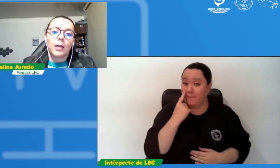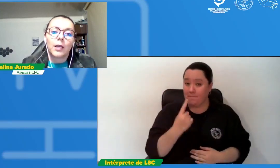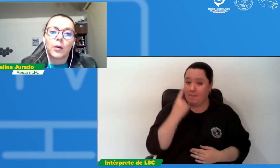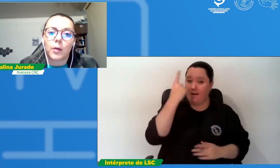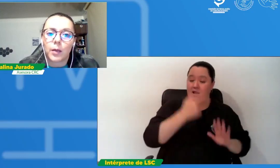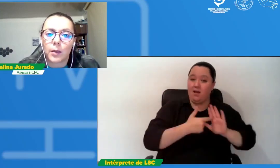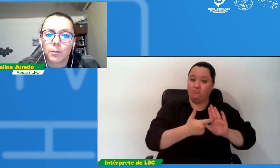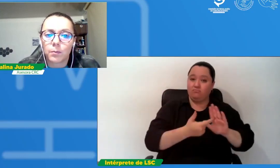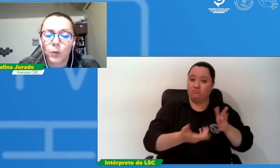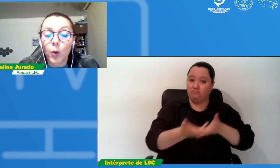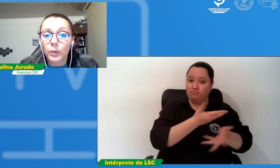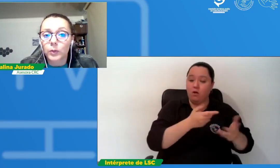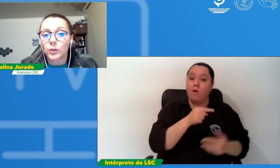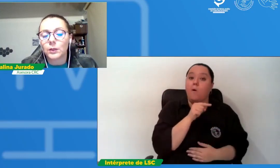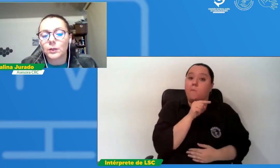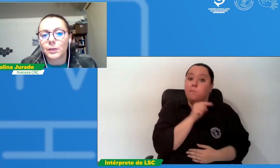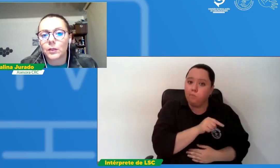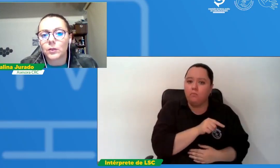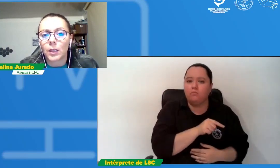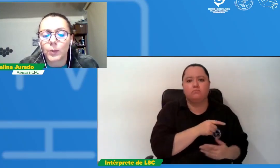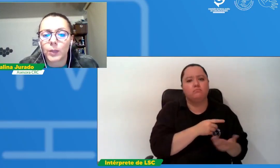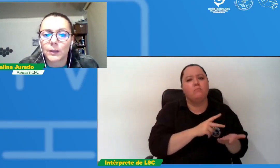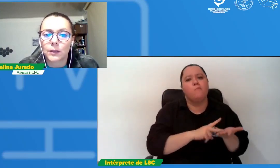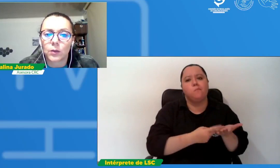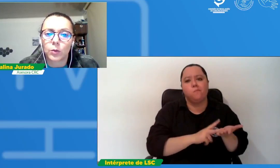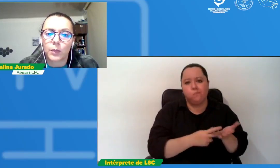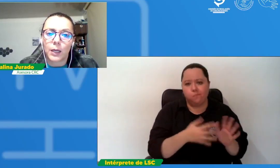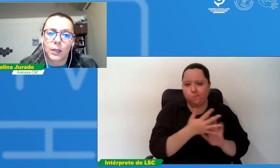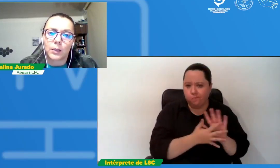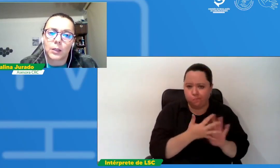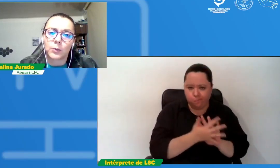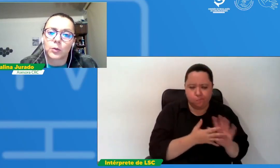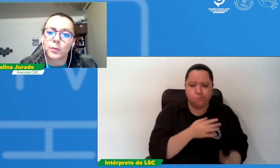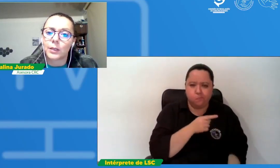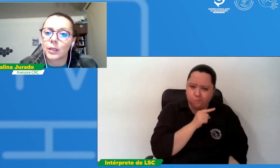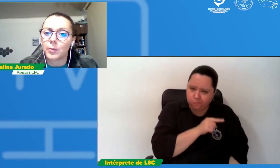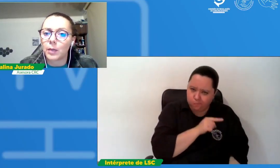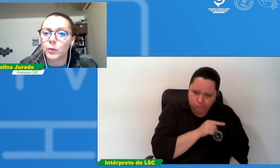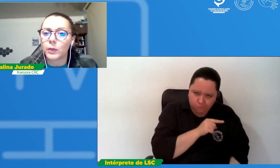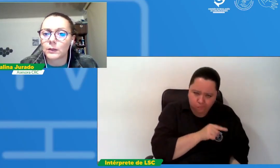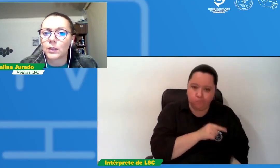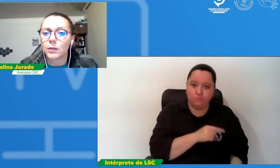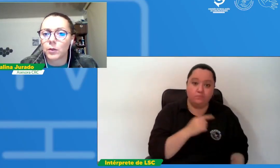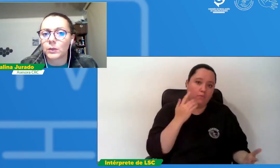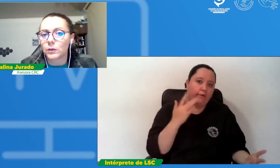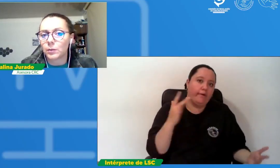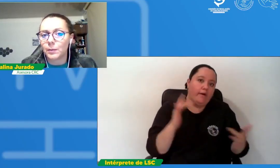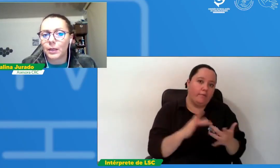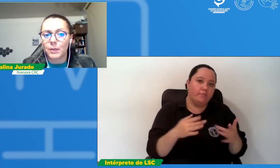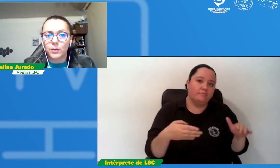todo el proceso de interpretación en lengua de señas colombiana y lo creemos como pertinente para poder acceder a información de primera mano